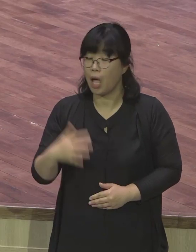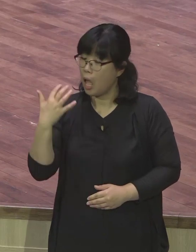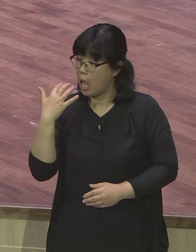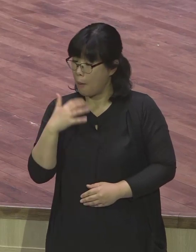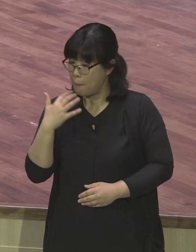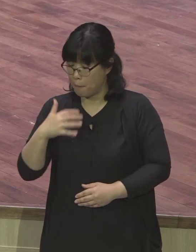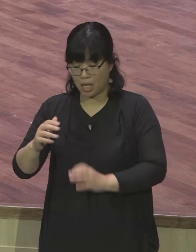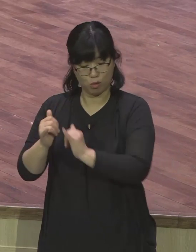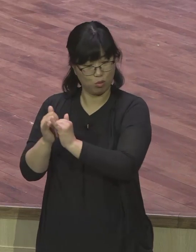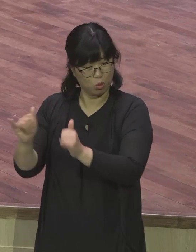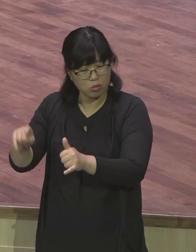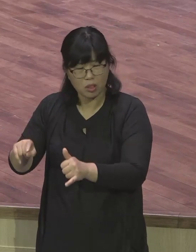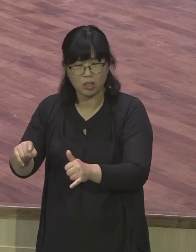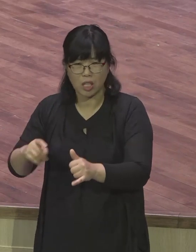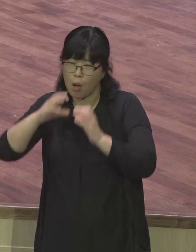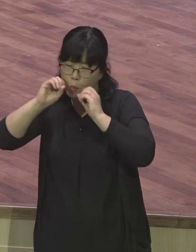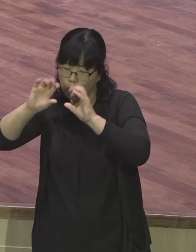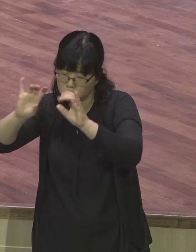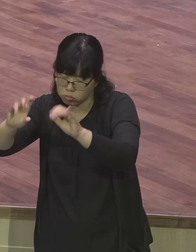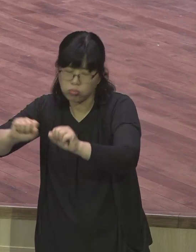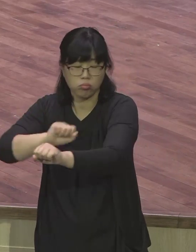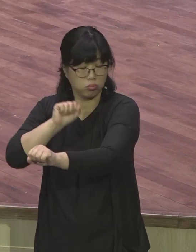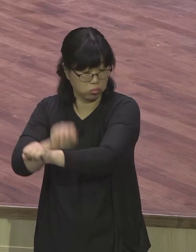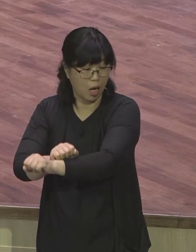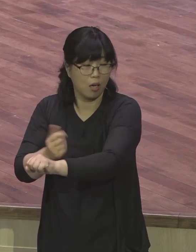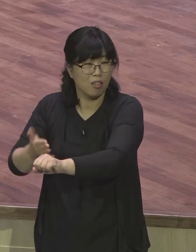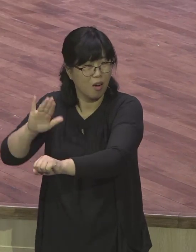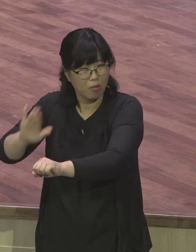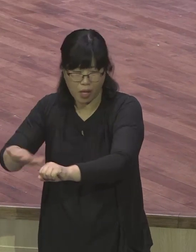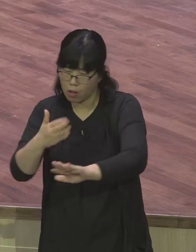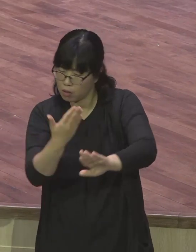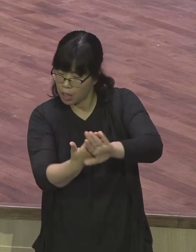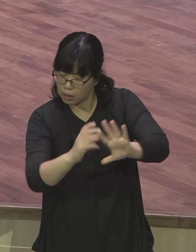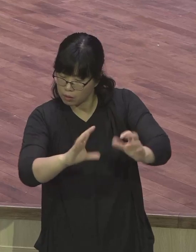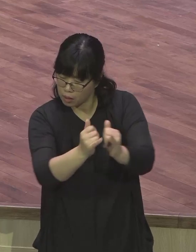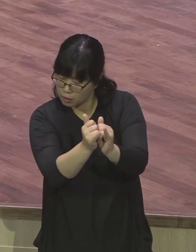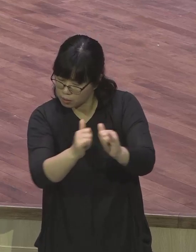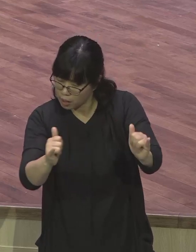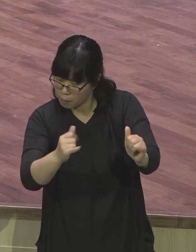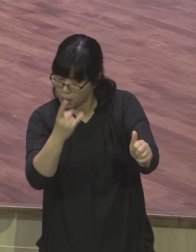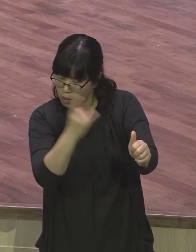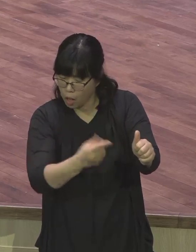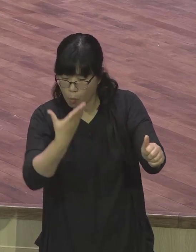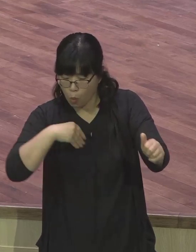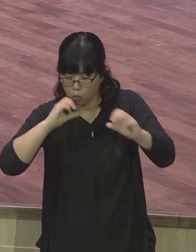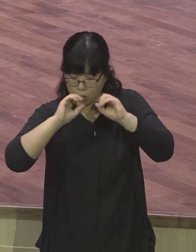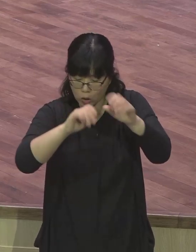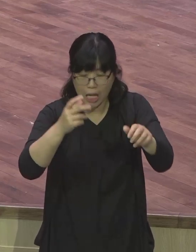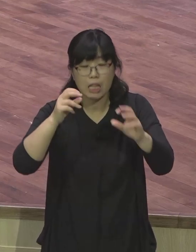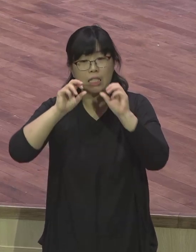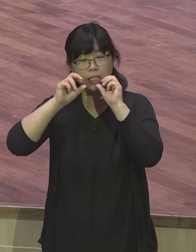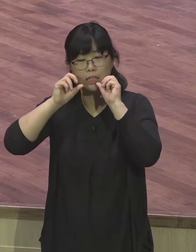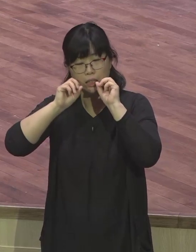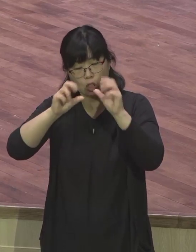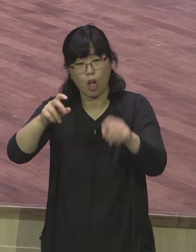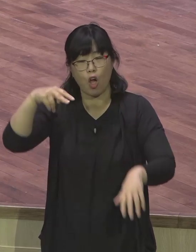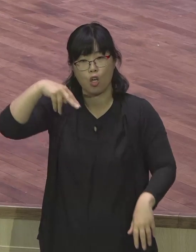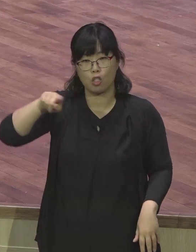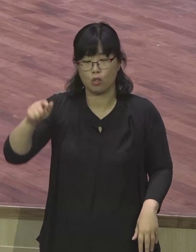분명히 예수님께서 승천하시면서 모든 민족 가서 제자 삼어라 또 만민에게 가서